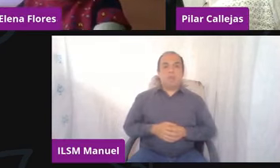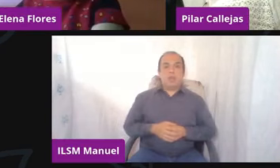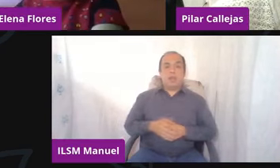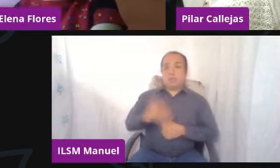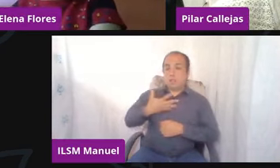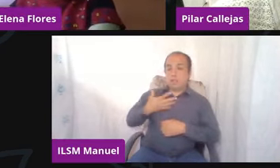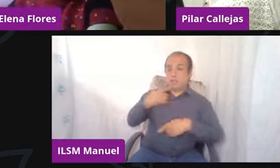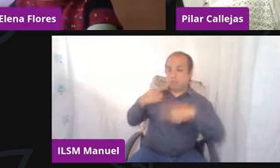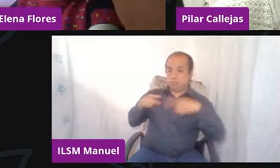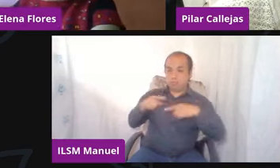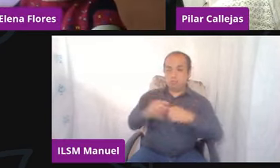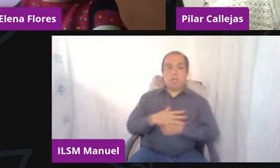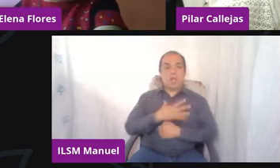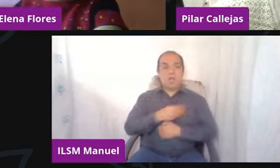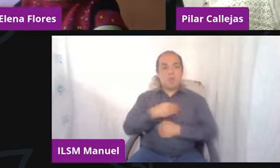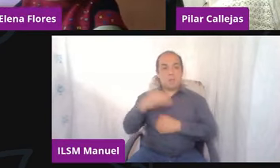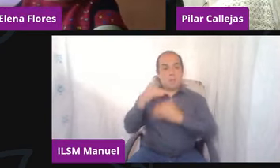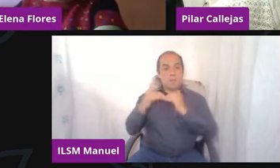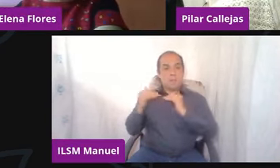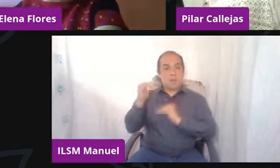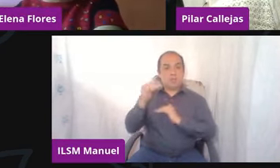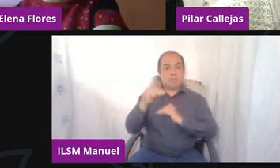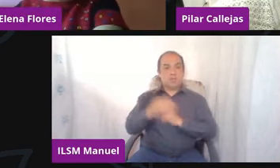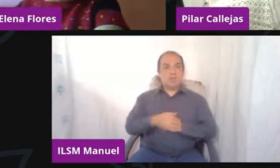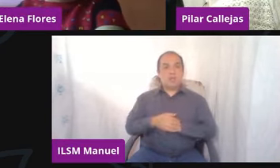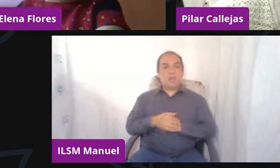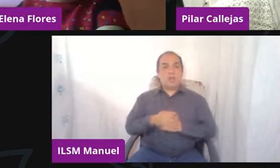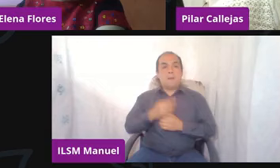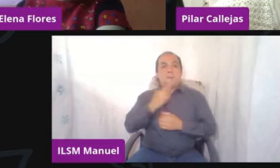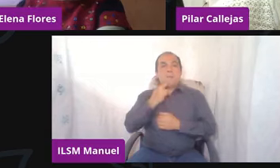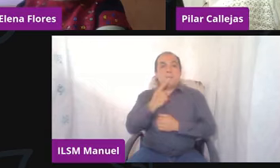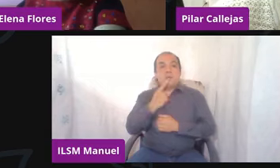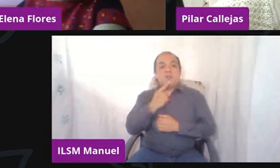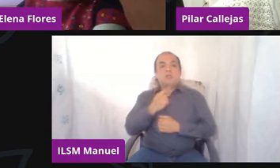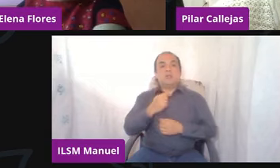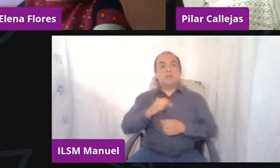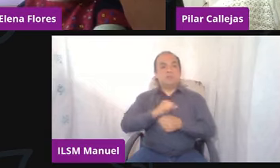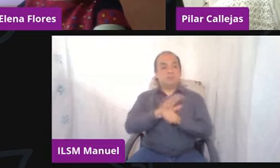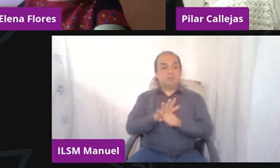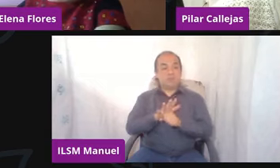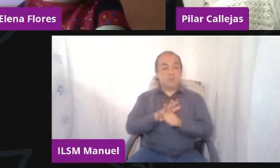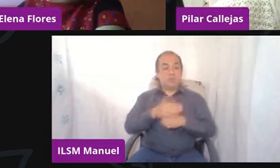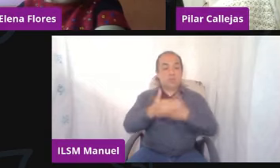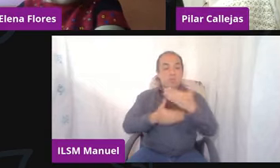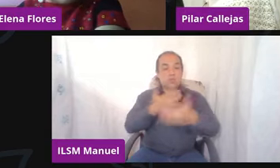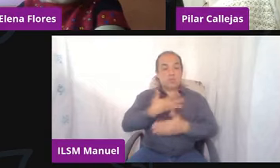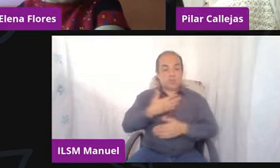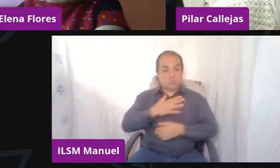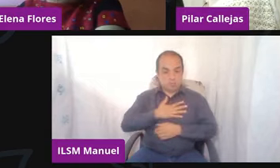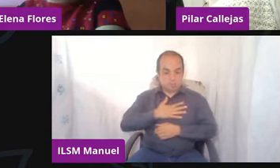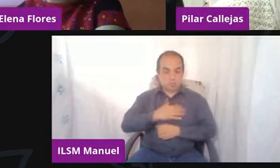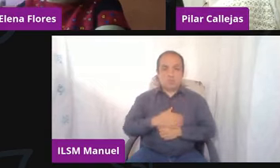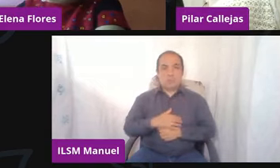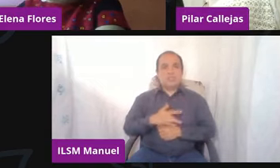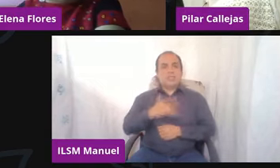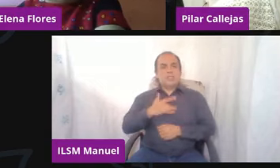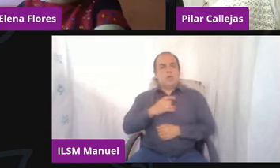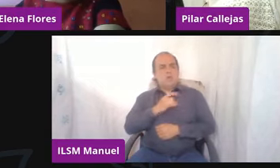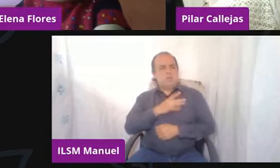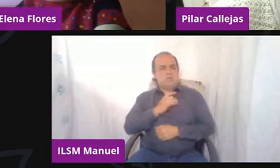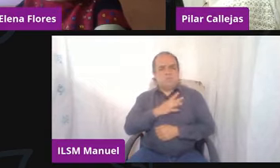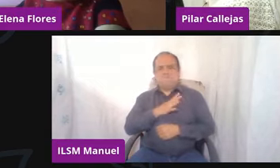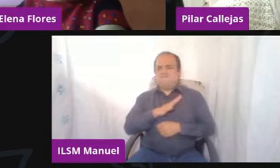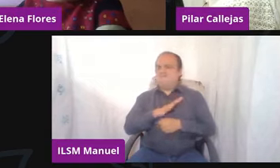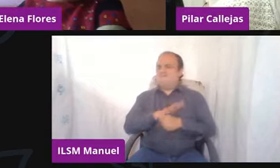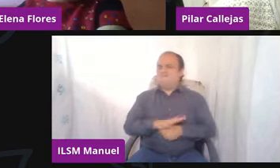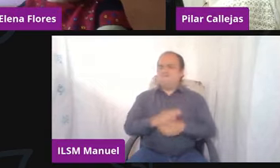mi hijo mayor acaba de salir de COVID y el proceso lo vivió conmigo. Tuve mucho miedo y mucho estrés. Gracias a Dios ya salió,